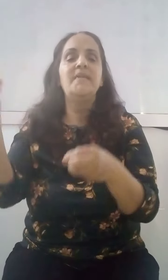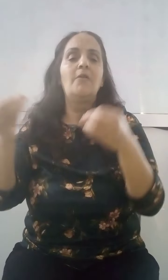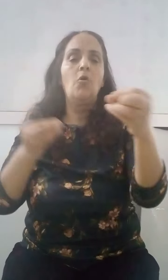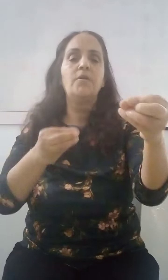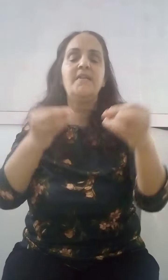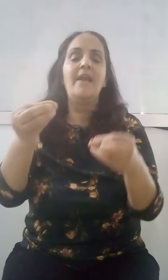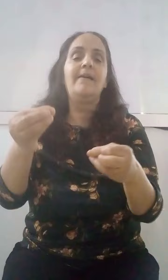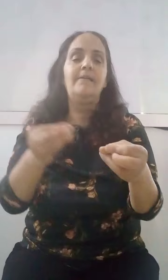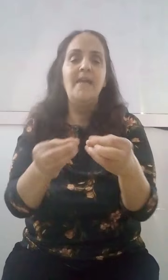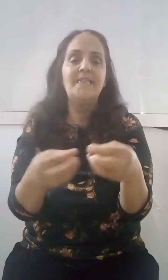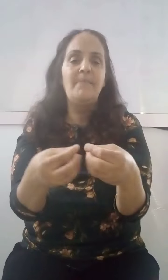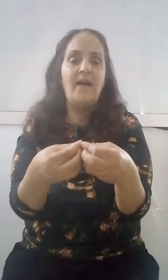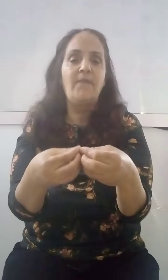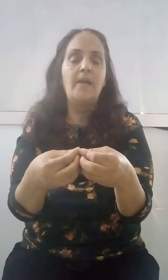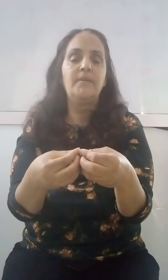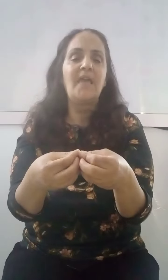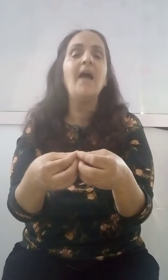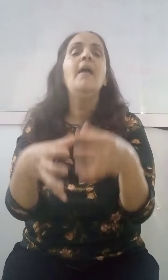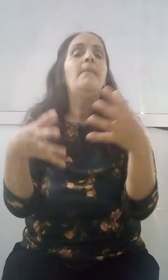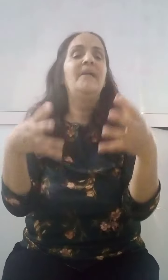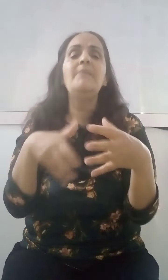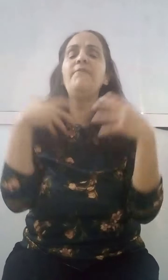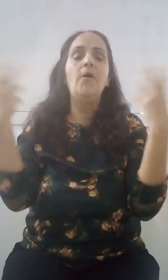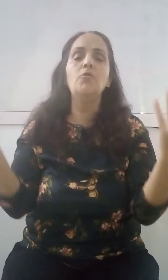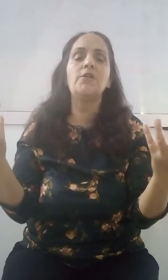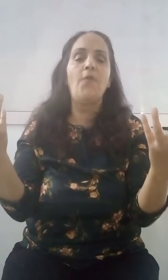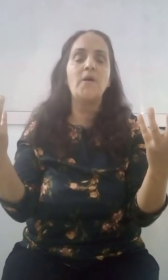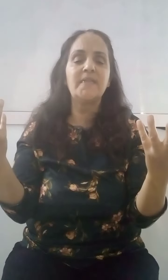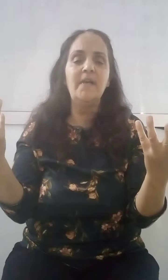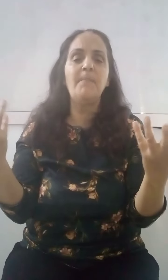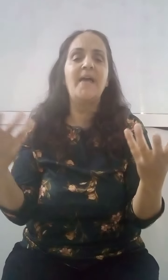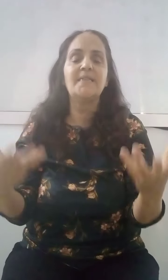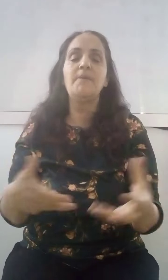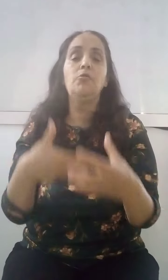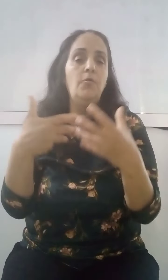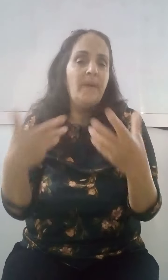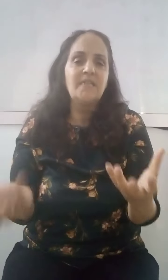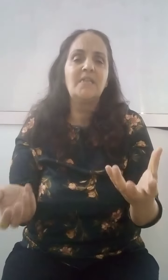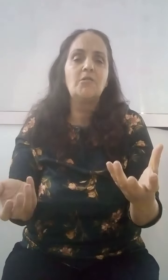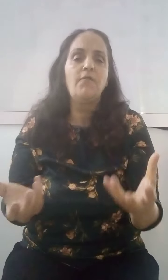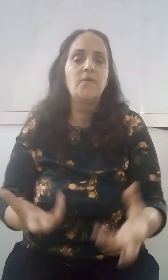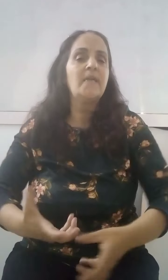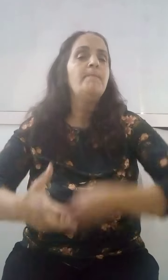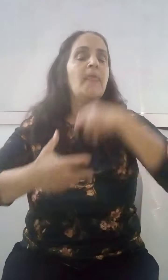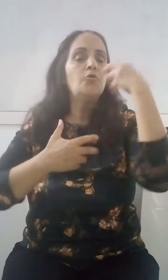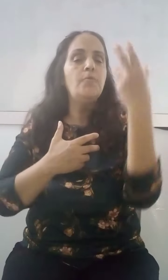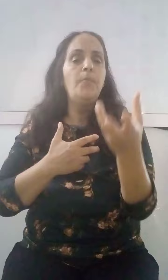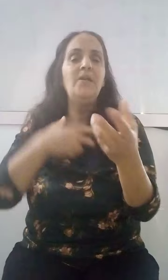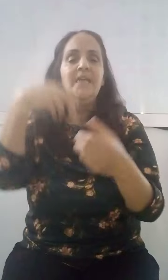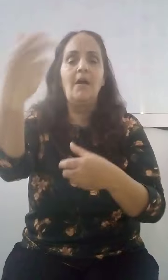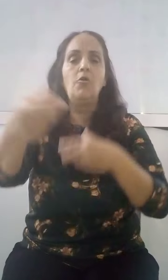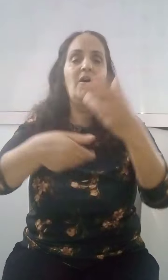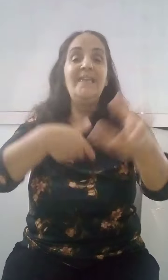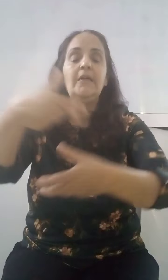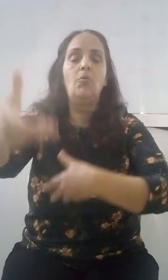والخلالات يجب عليك فعله بالبعض وعندما أنه يفهموا الفرنسي لتأكد ذلك يمكنك أن ترغبهم أو